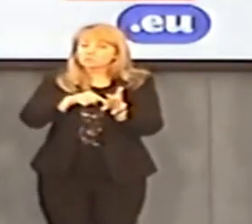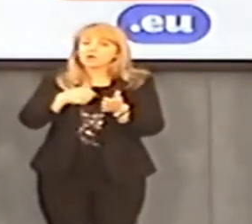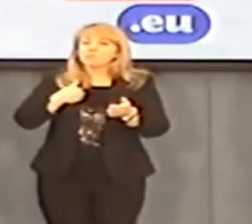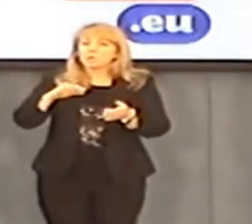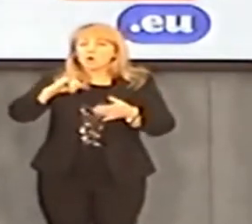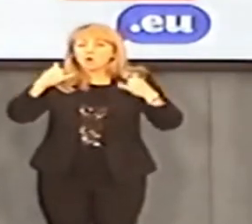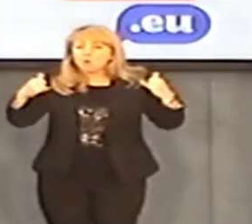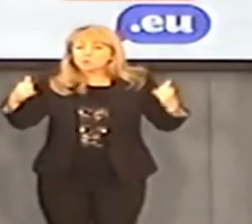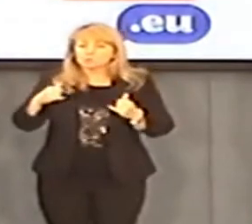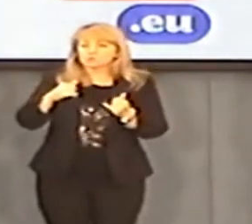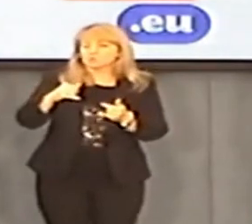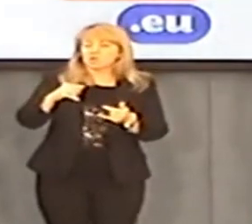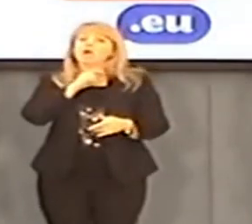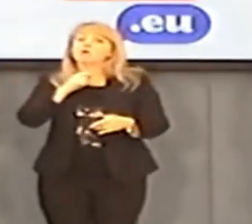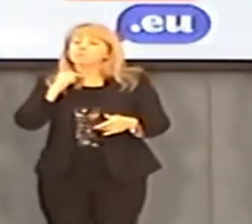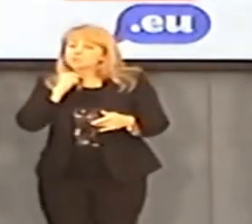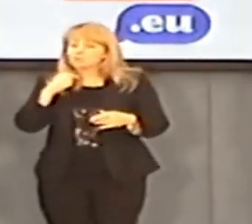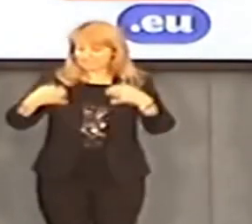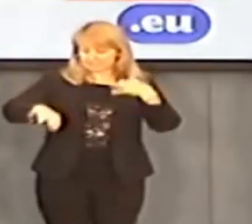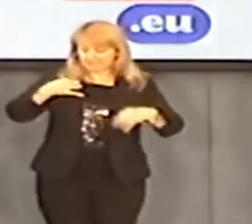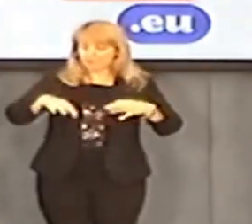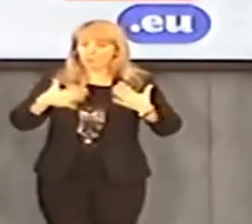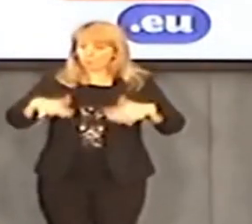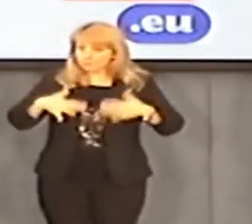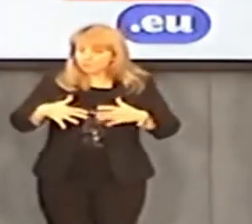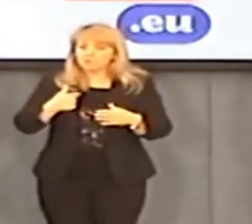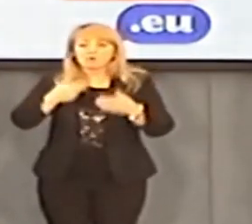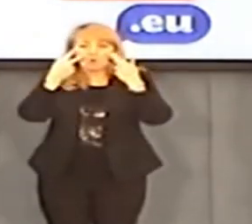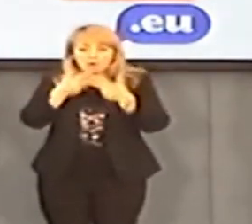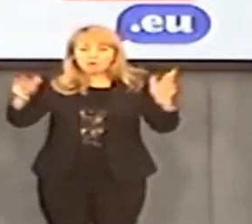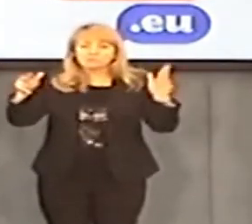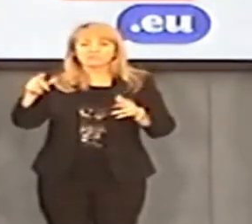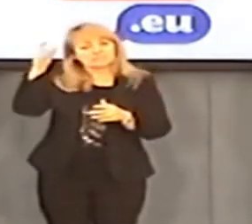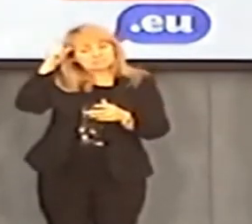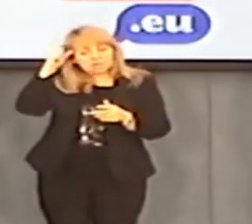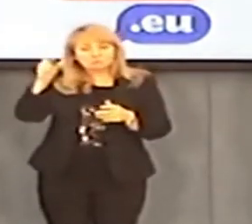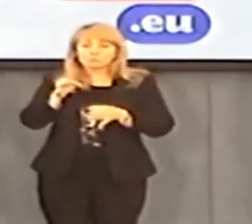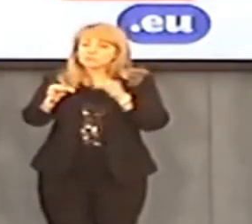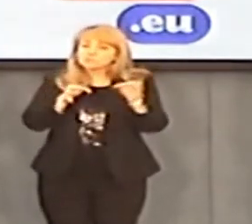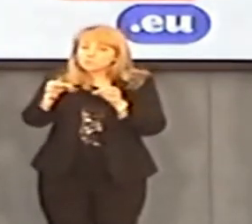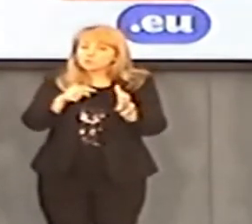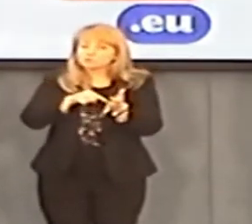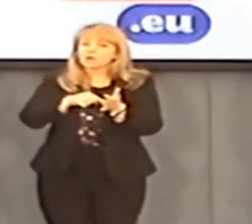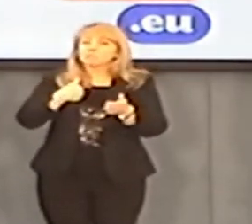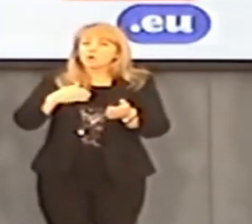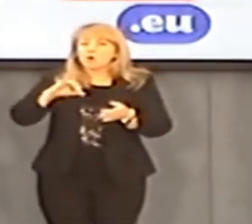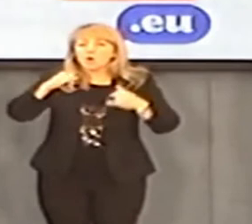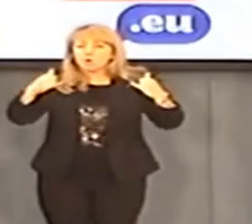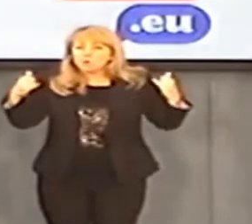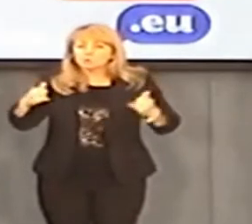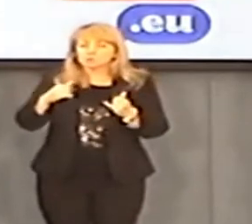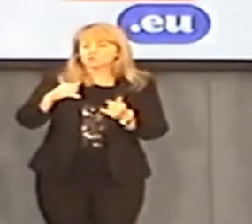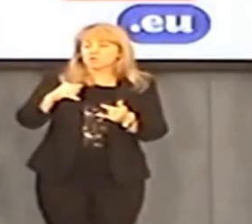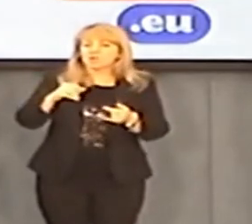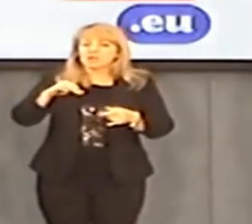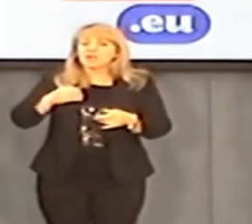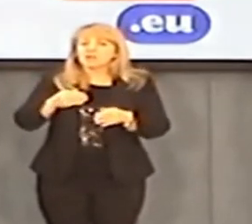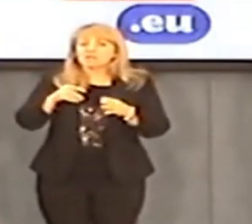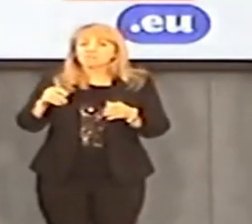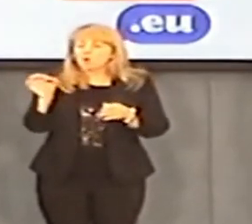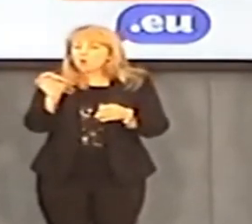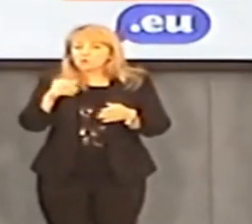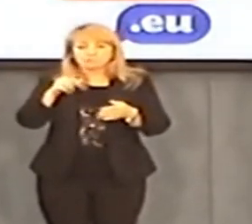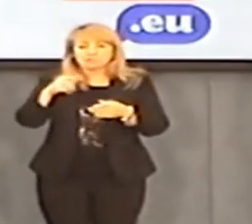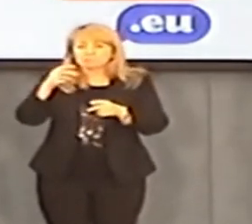Arcybiskup w stroju cywilnym codziennie odwiedzał historyczne centrum Santo Domingo znane z prostytucji. Tam